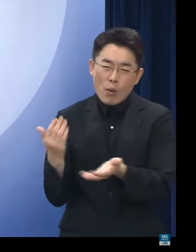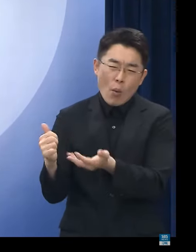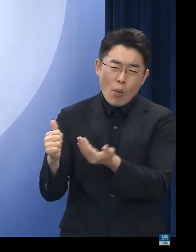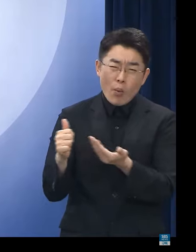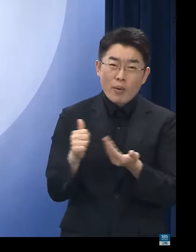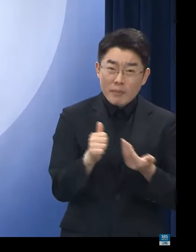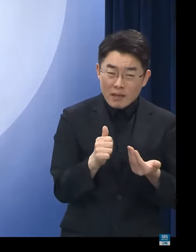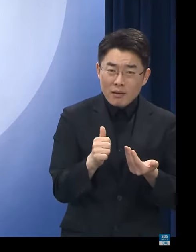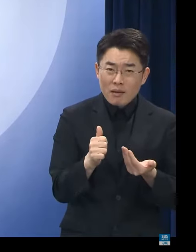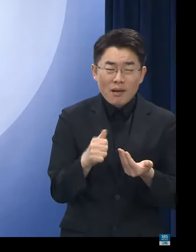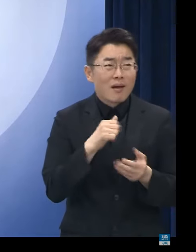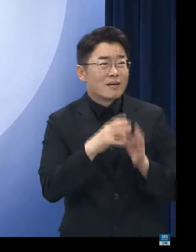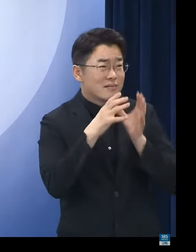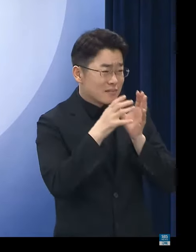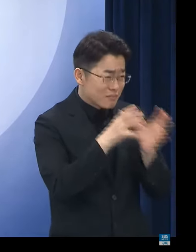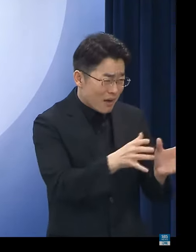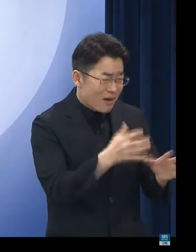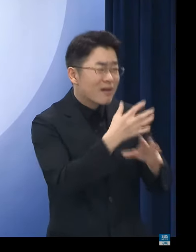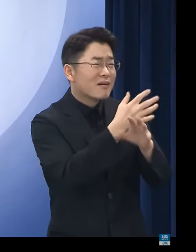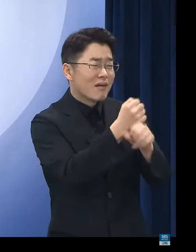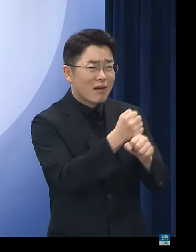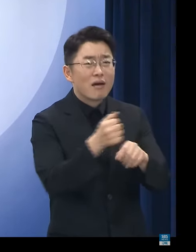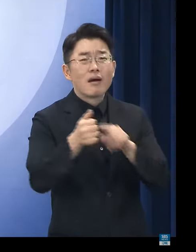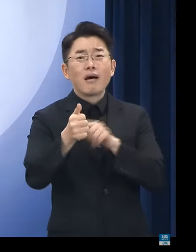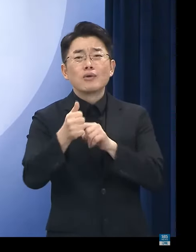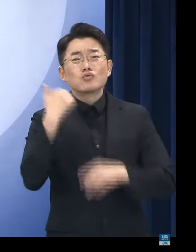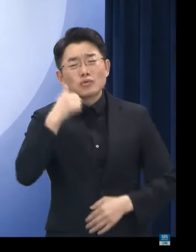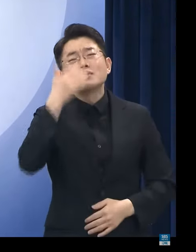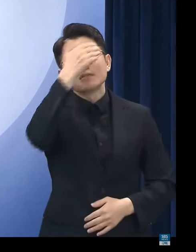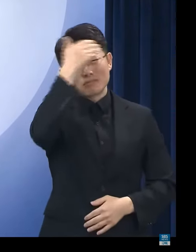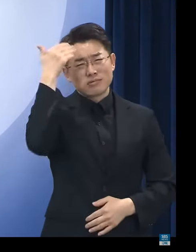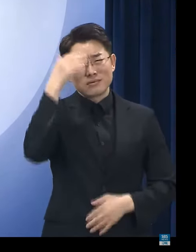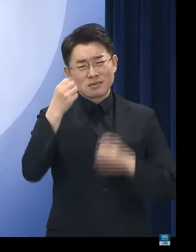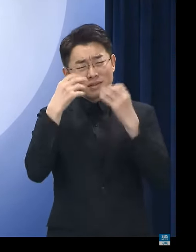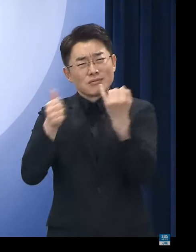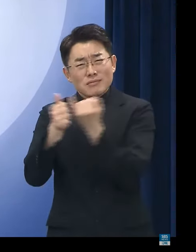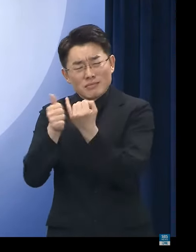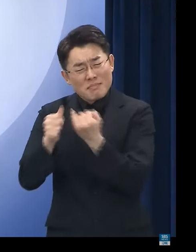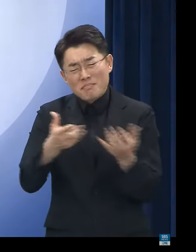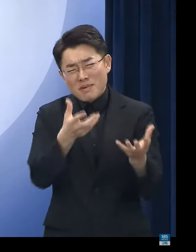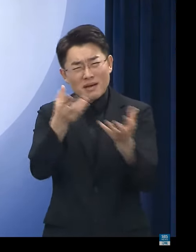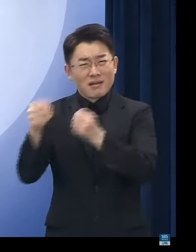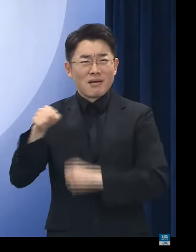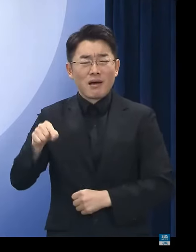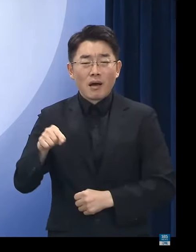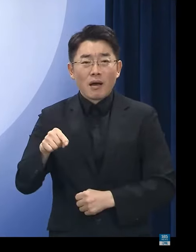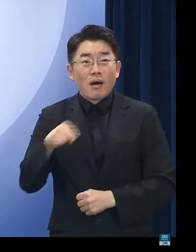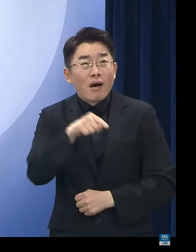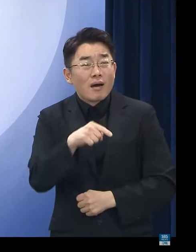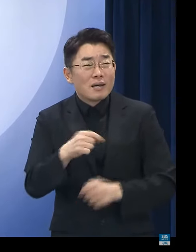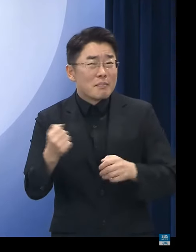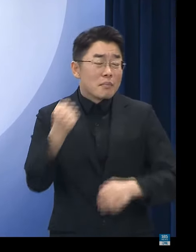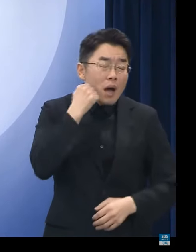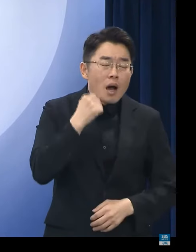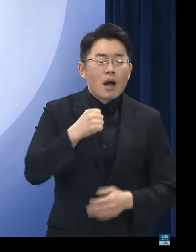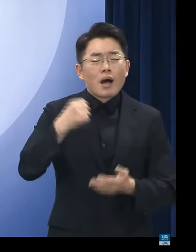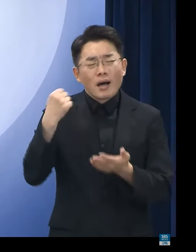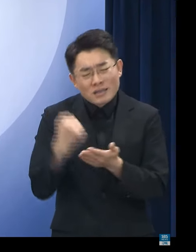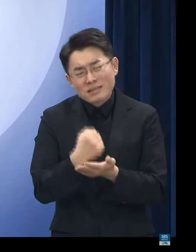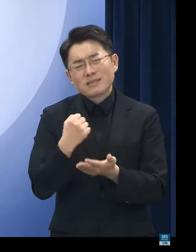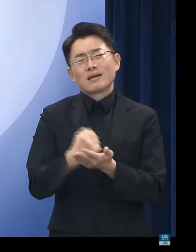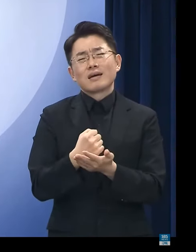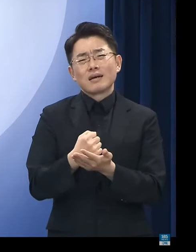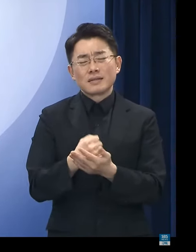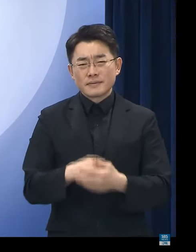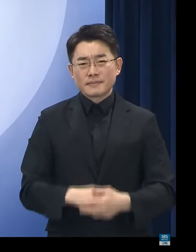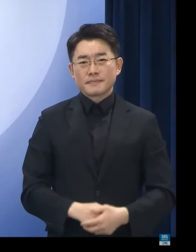이들에게 속아 계약을 체결한 청년과 신혼부부 등의 안타까운 피해가 이어지고